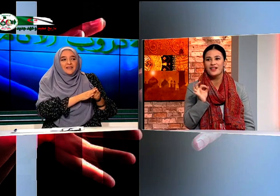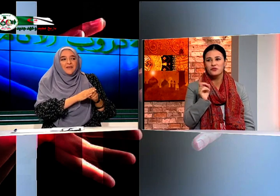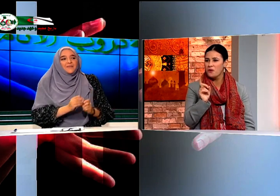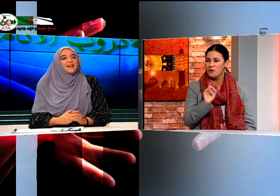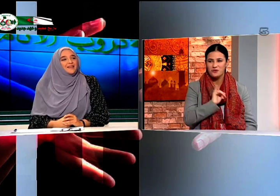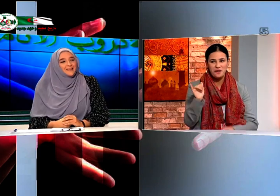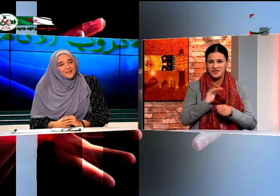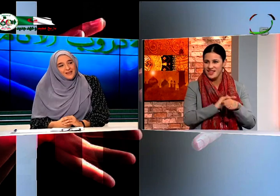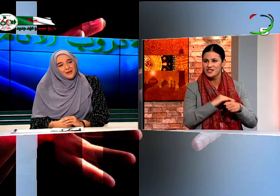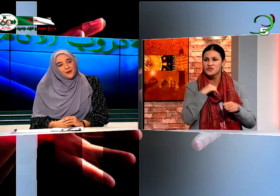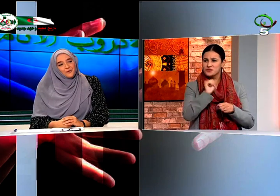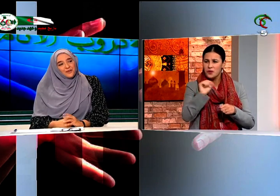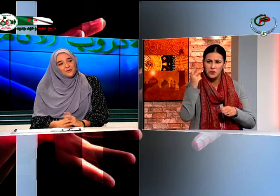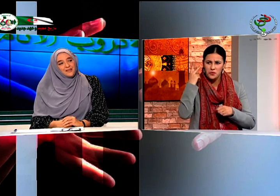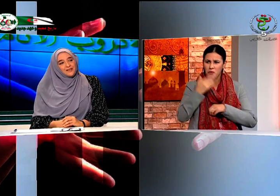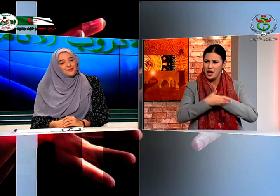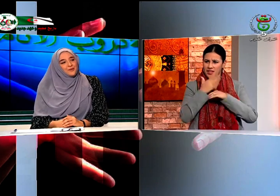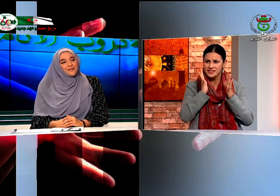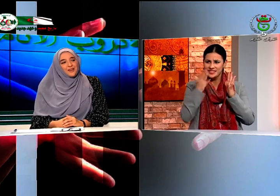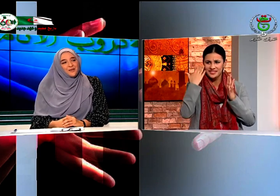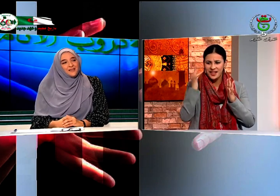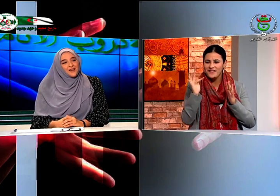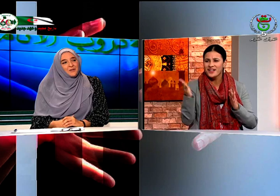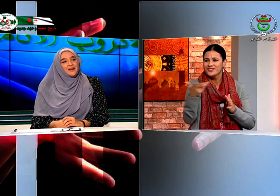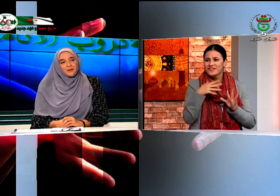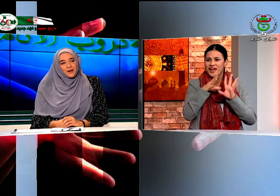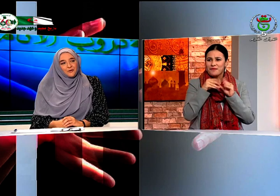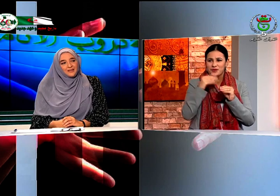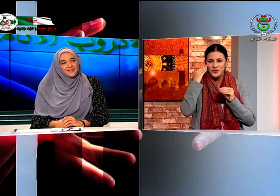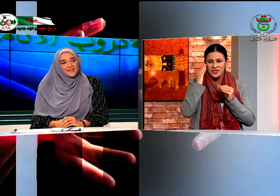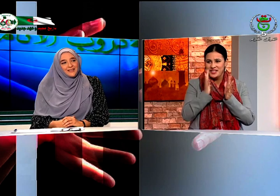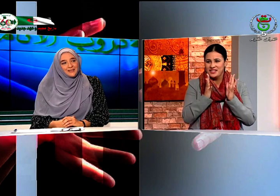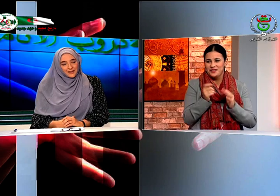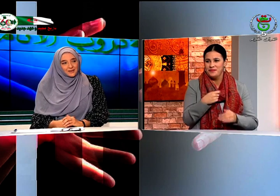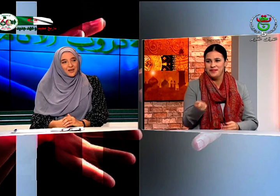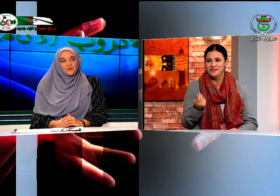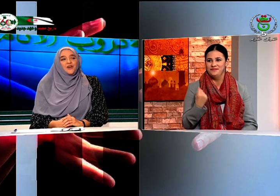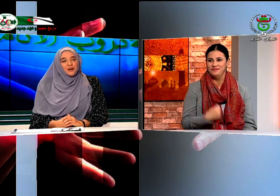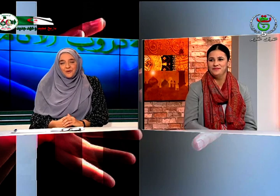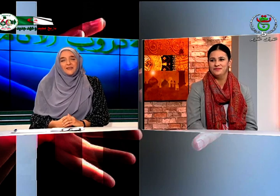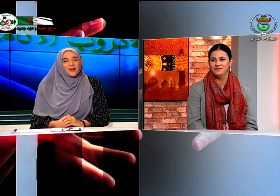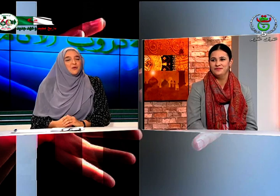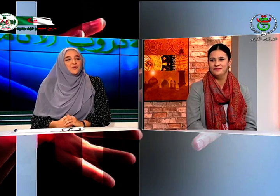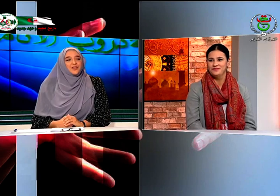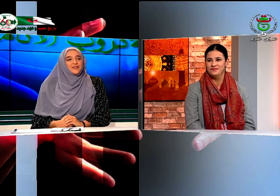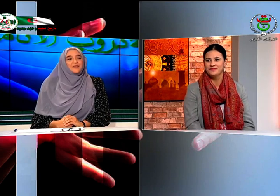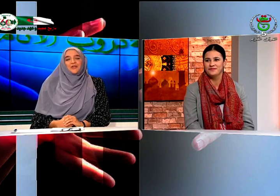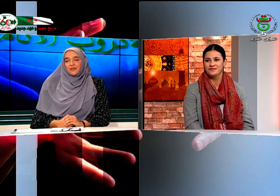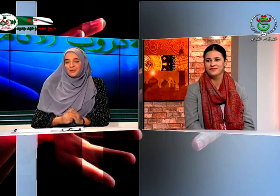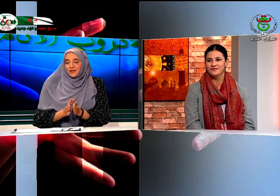لا لا لم نكن معزولين كنا دائما نتعامل حتى مع إخوتي الذين يتكلمون كنا نتعاملوا بشكل